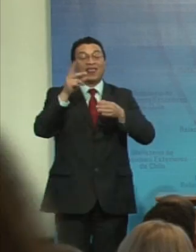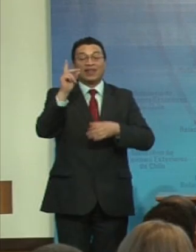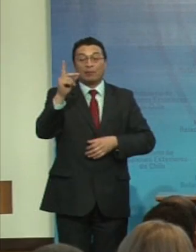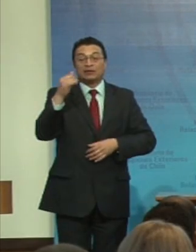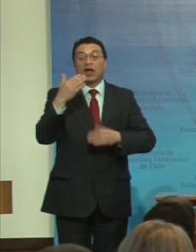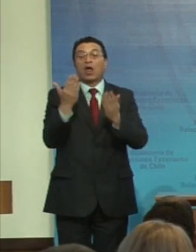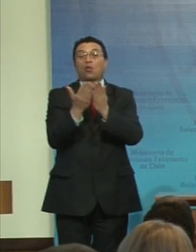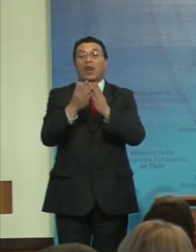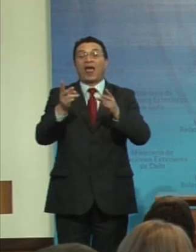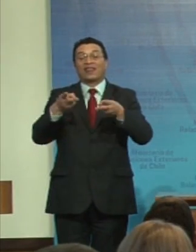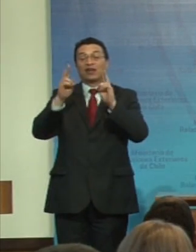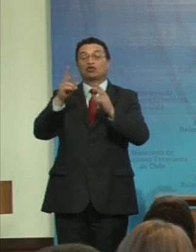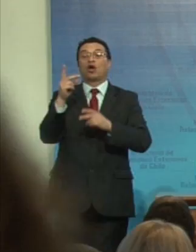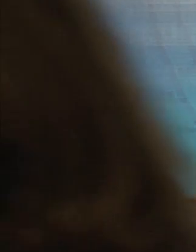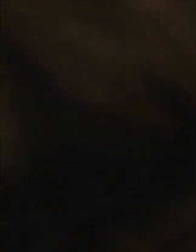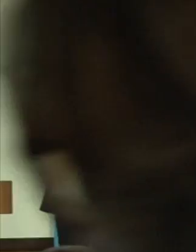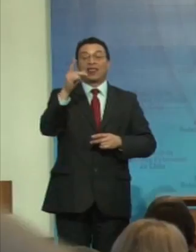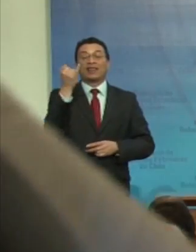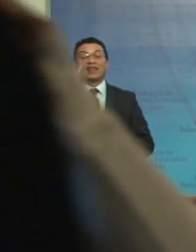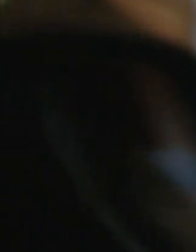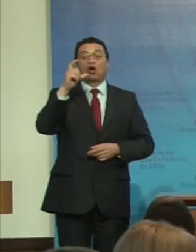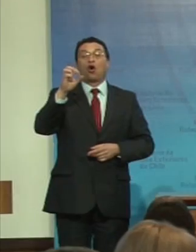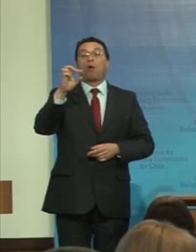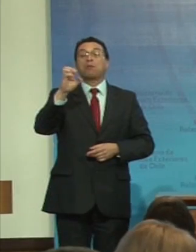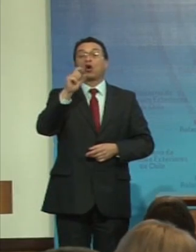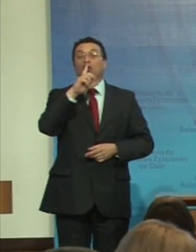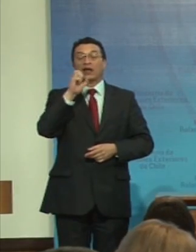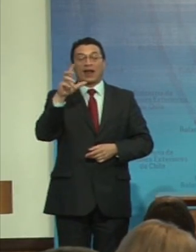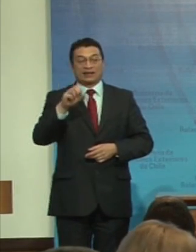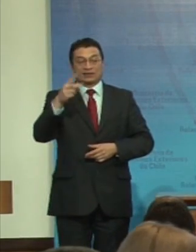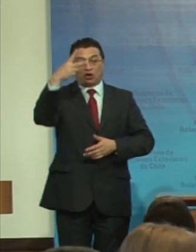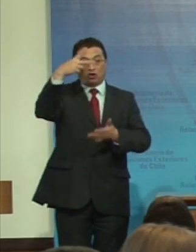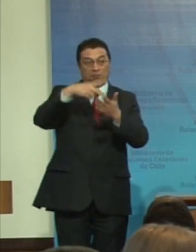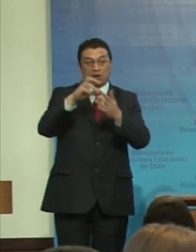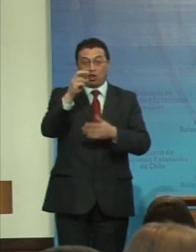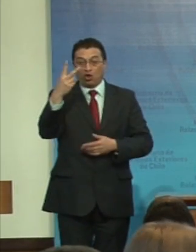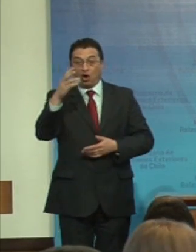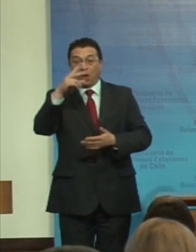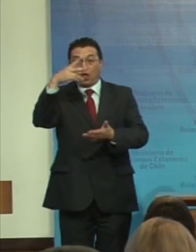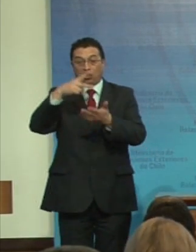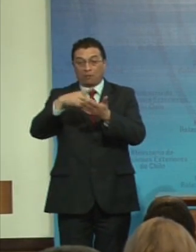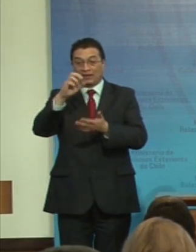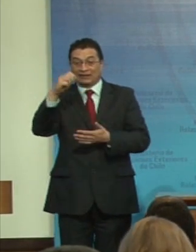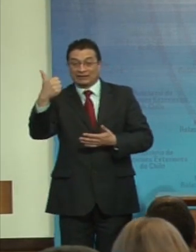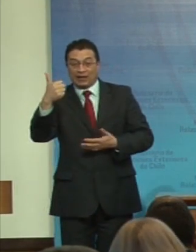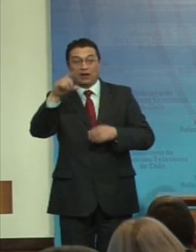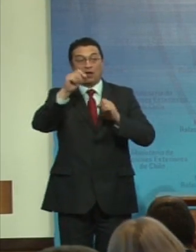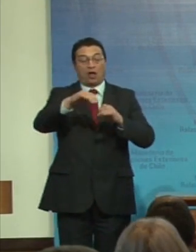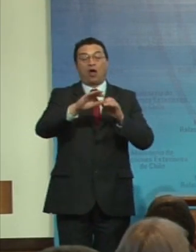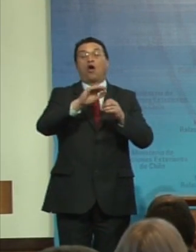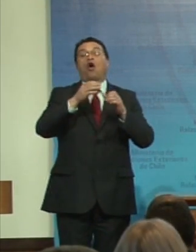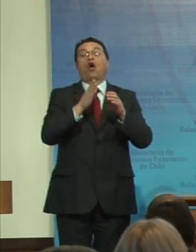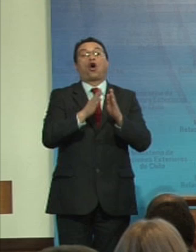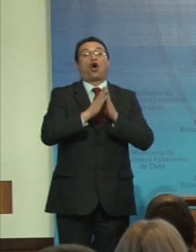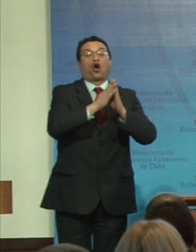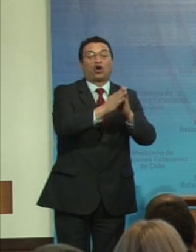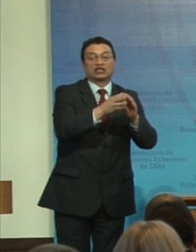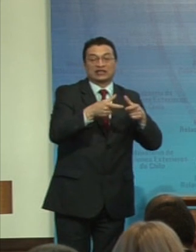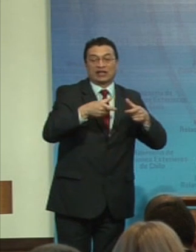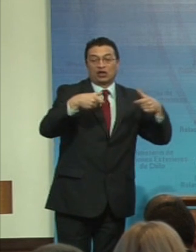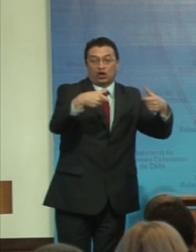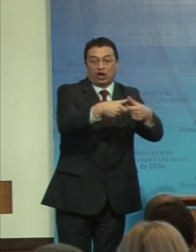Universidad de Ivo Portales. Además, entre los años 2002 y 2006, fue consejera ante el Fondo Nacional de Discapacidad,